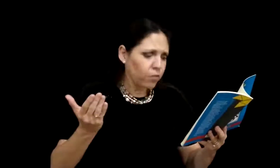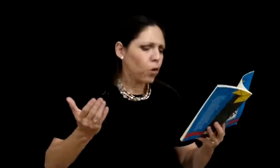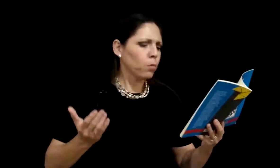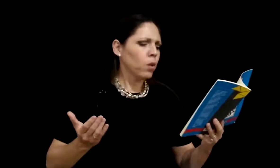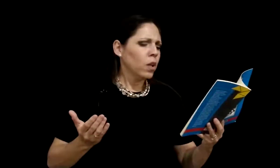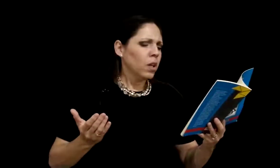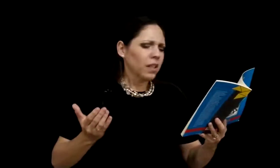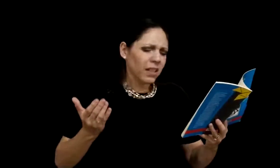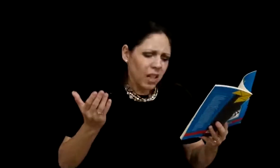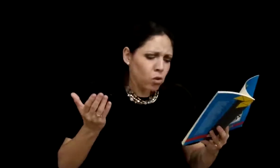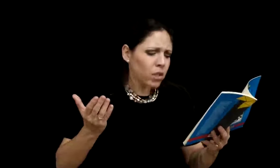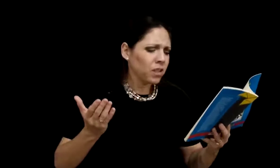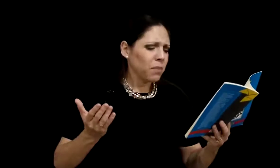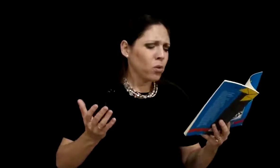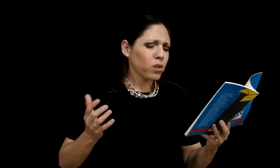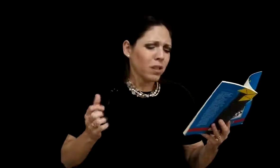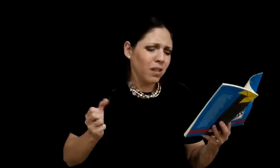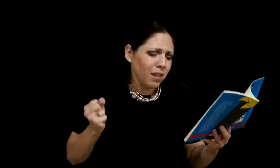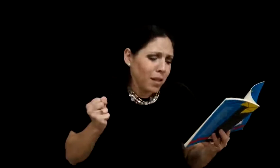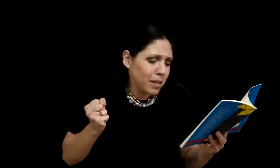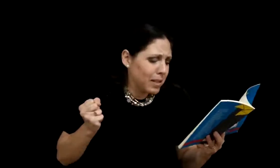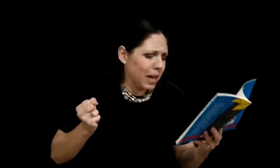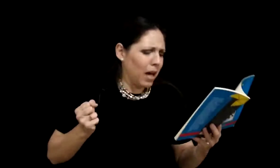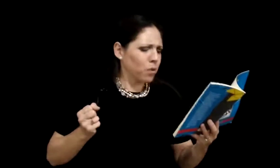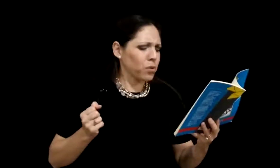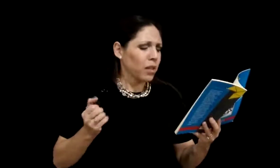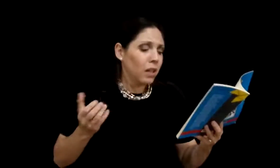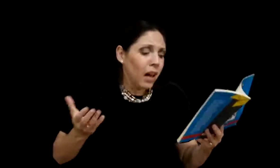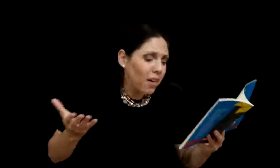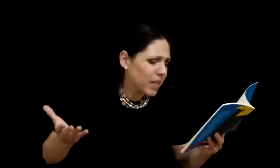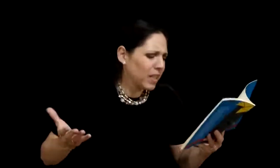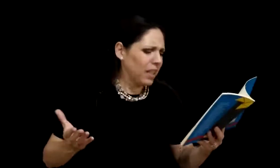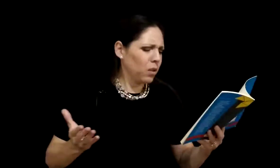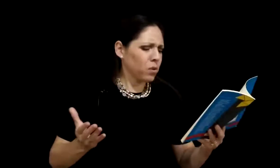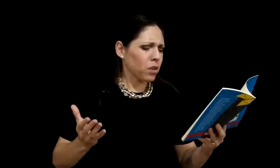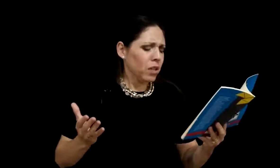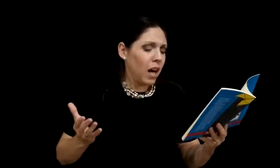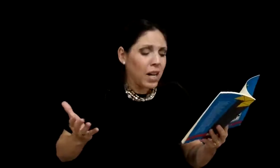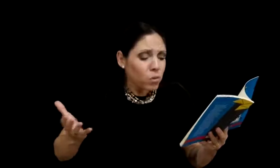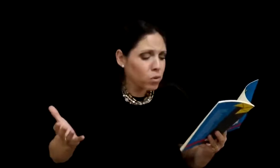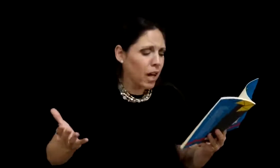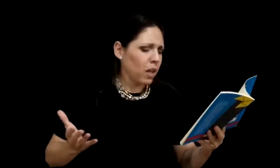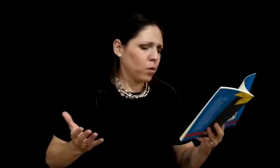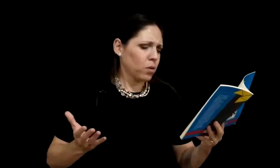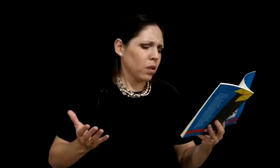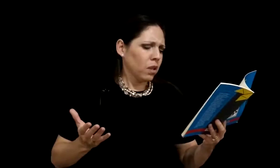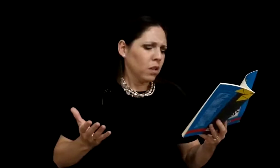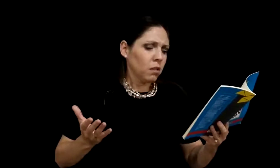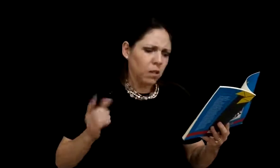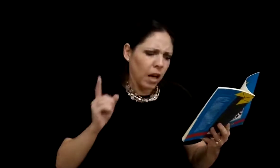informo que nos sentimos estresados, afligidos, asustados y